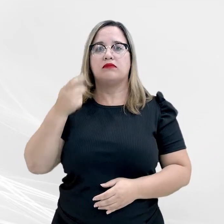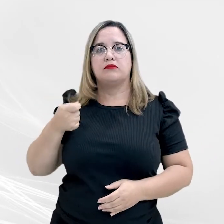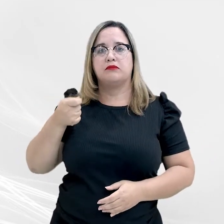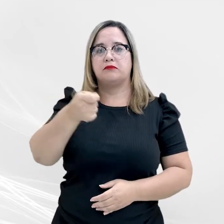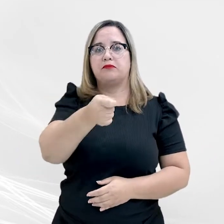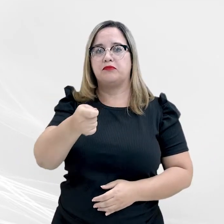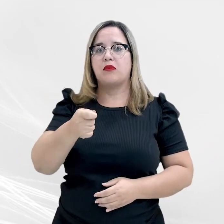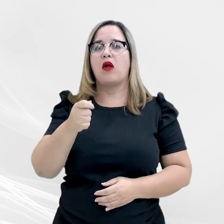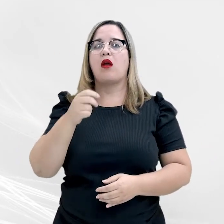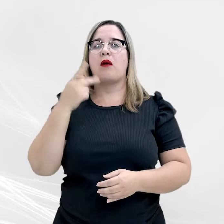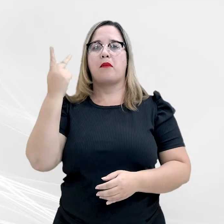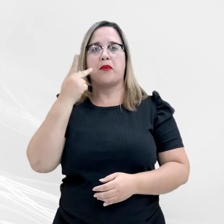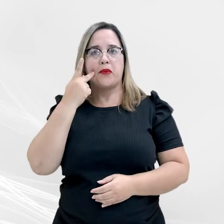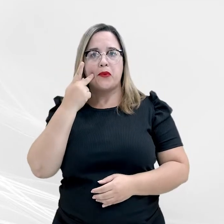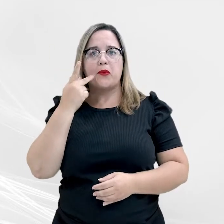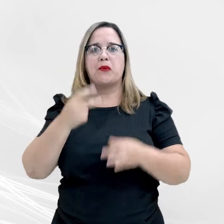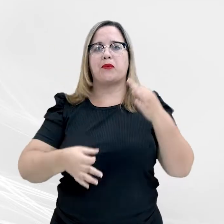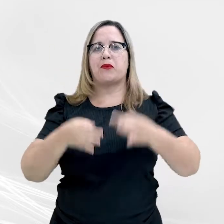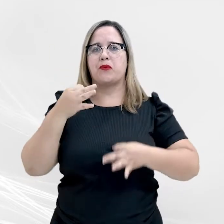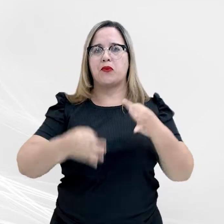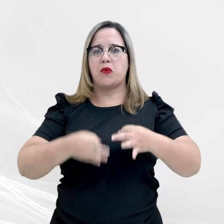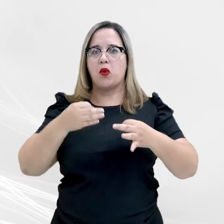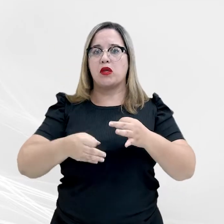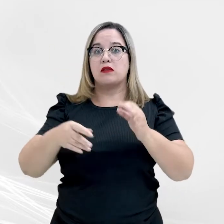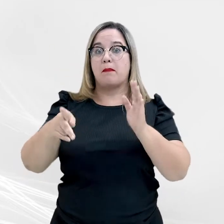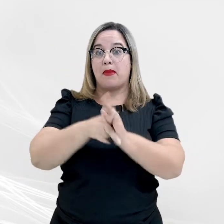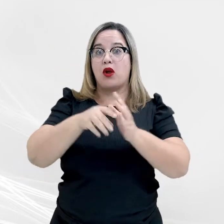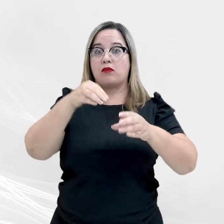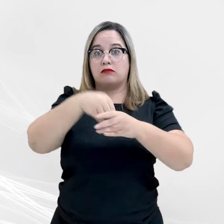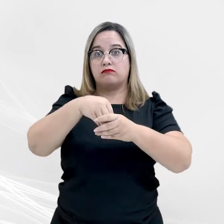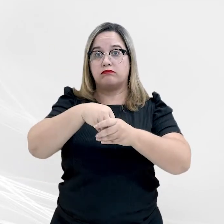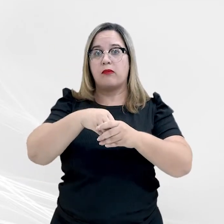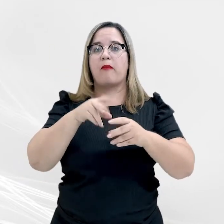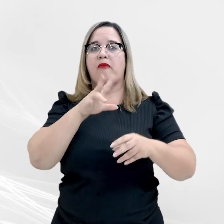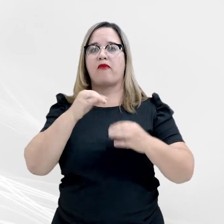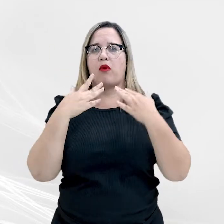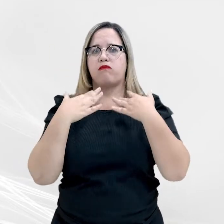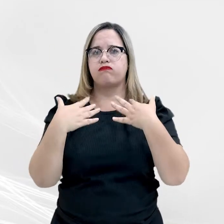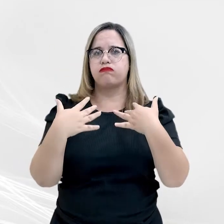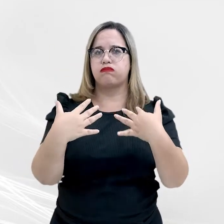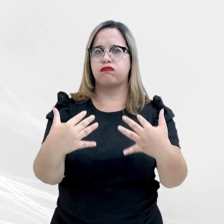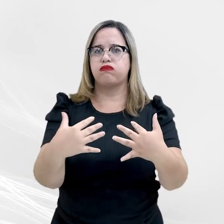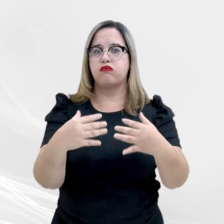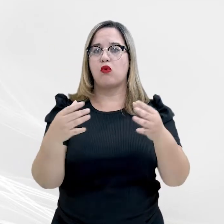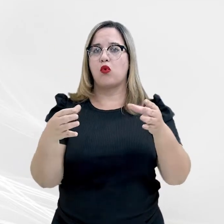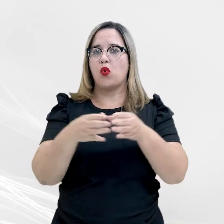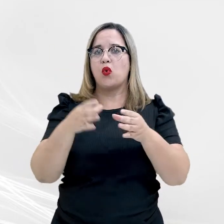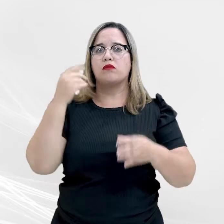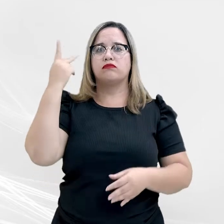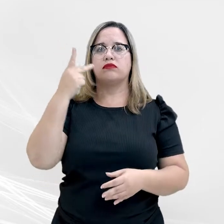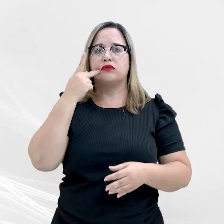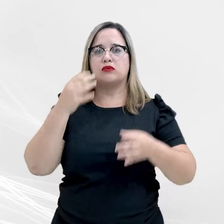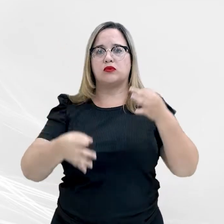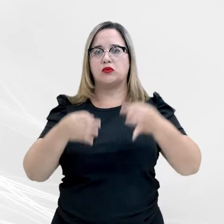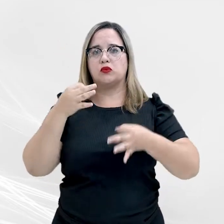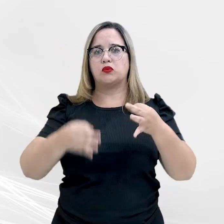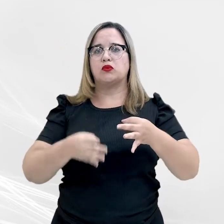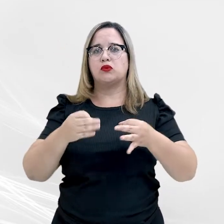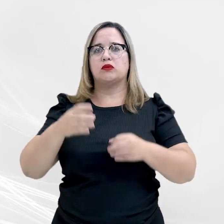promotores e juízes eleitorais, ocorrerá no auditório das Promotorias de Justiça de Cuiabá, com transmissão pelo